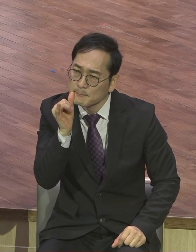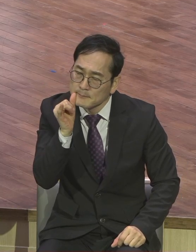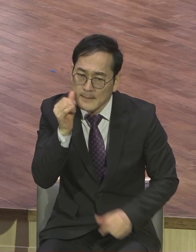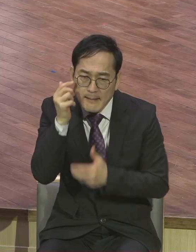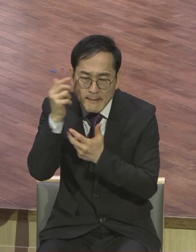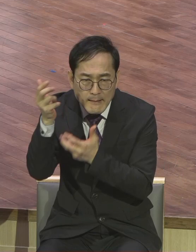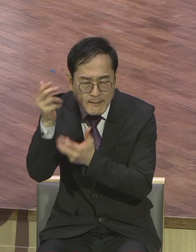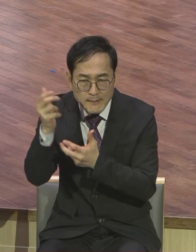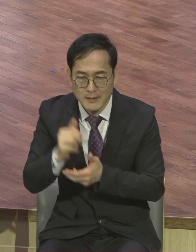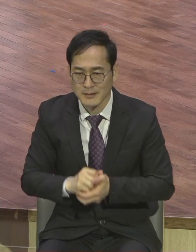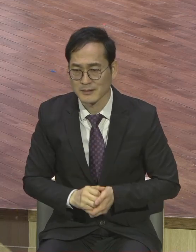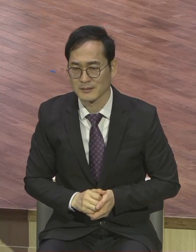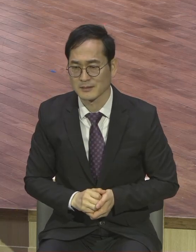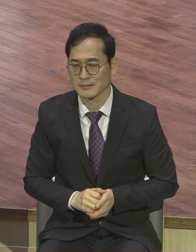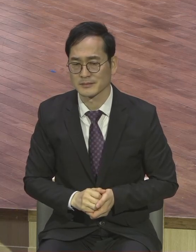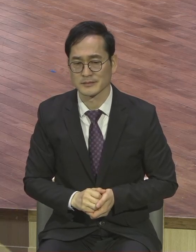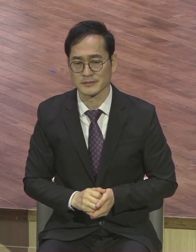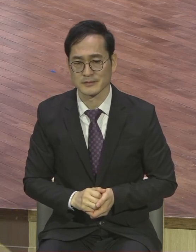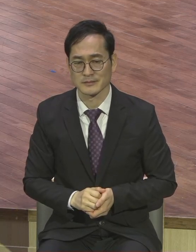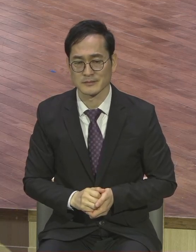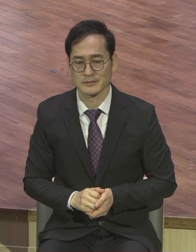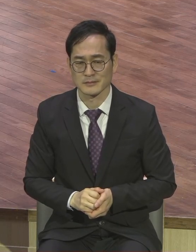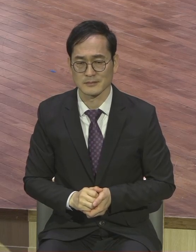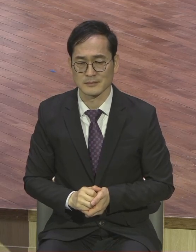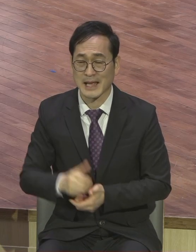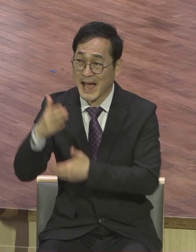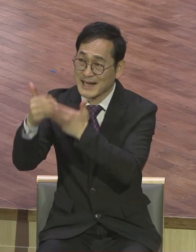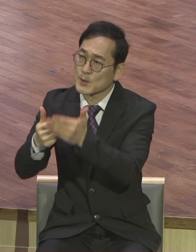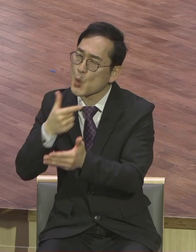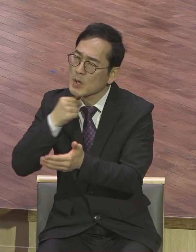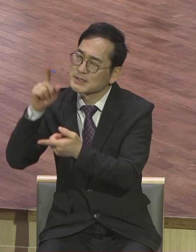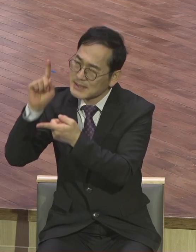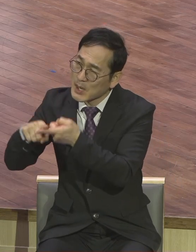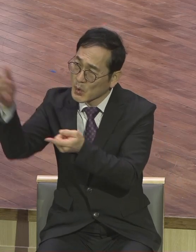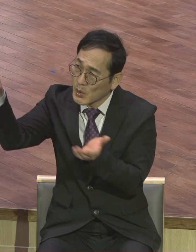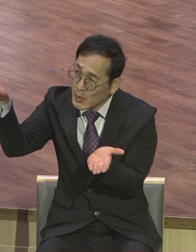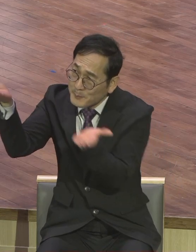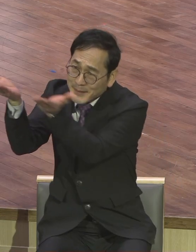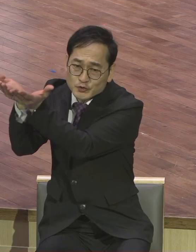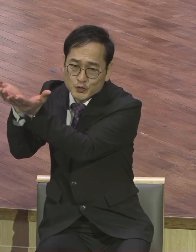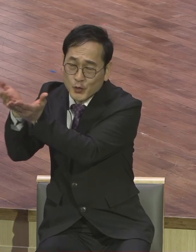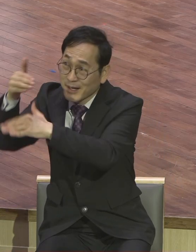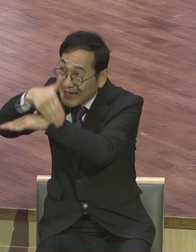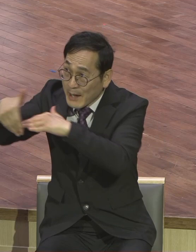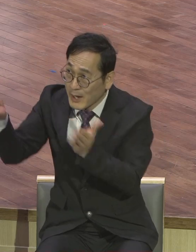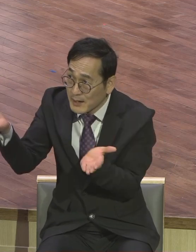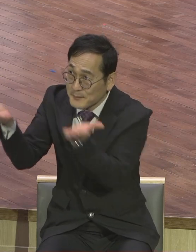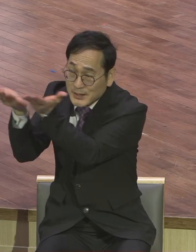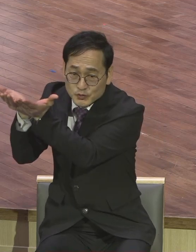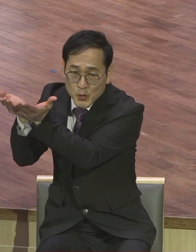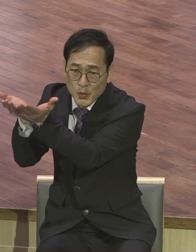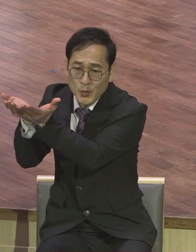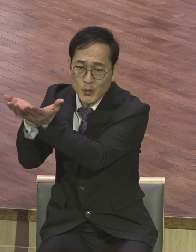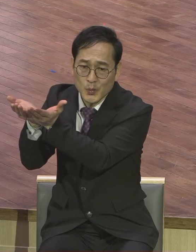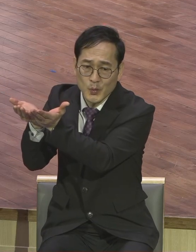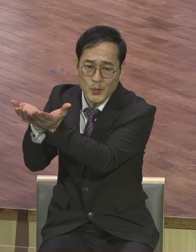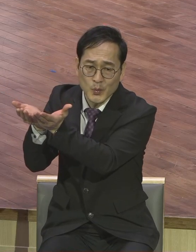하나님의 하나님과의 방향을 맞추고 하나님의 이 교획이 하나님의 뜻과 교획이 어디에 있는지